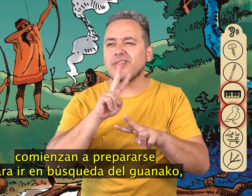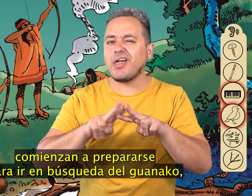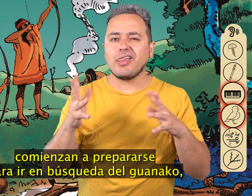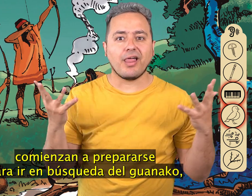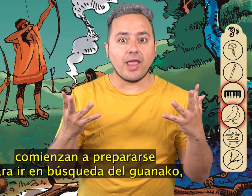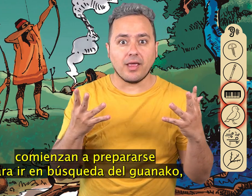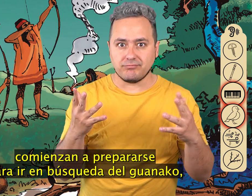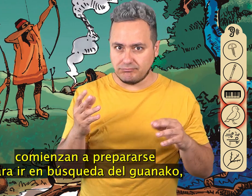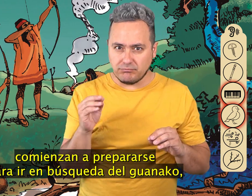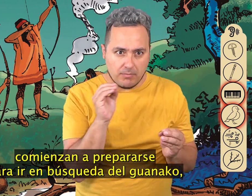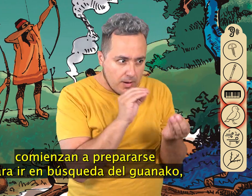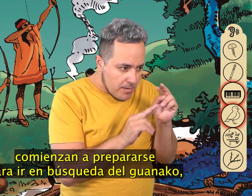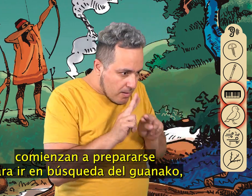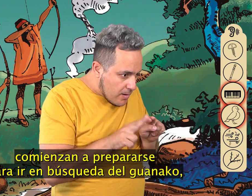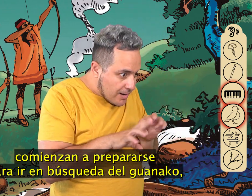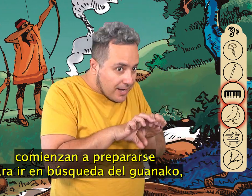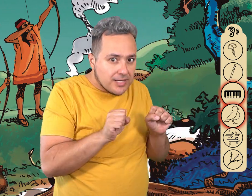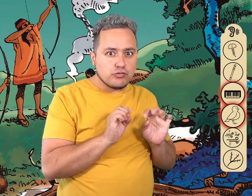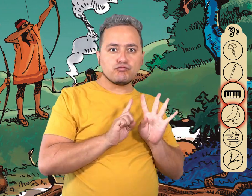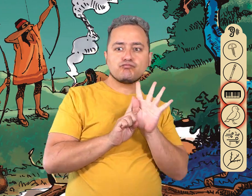ir en búsqueda del guanaco.